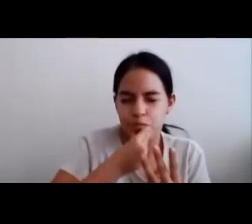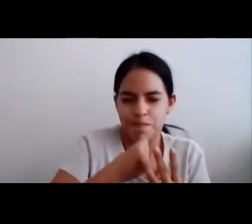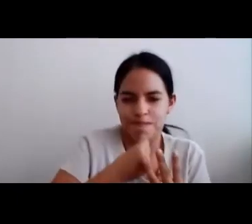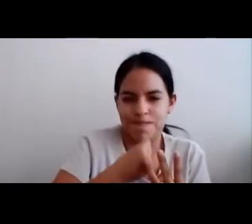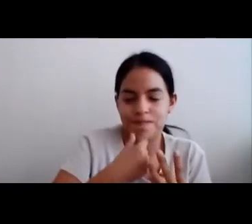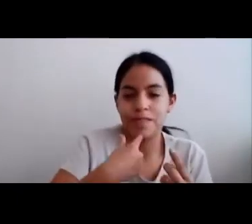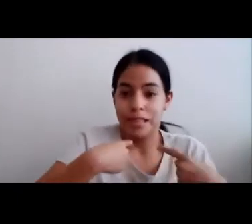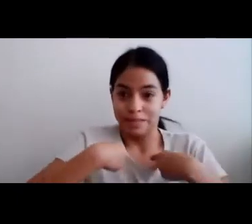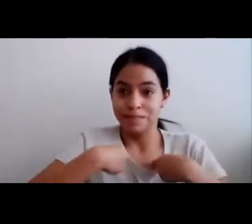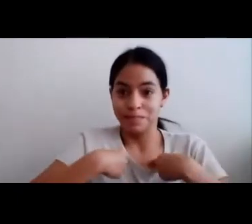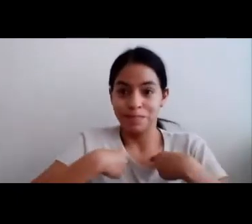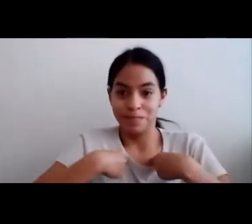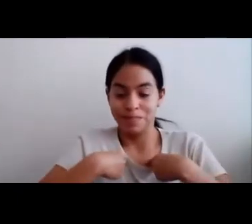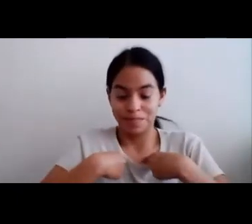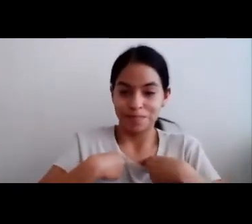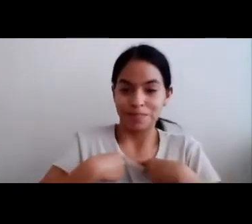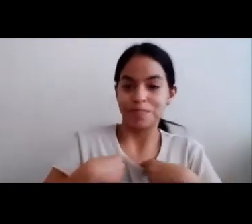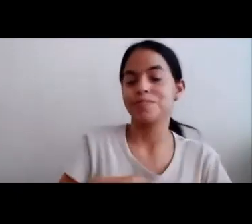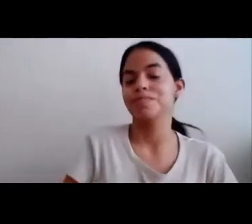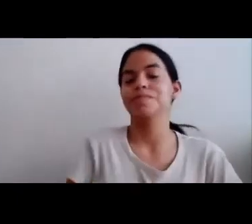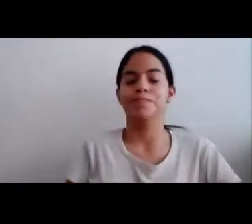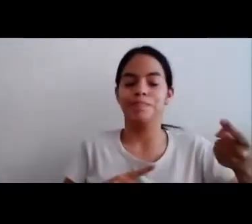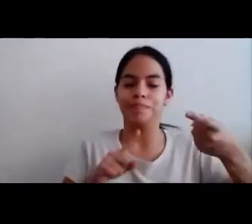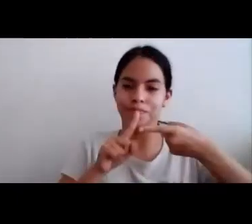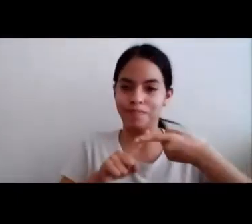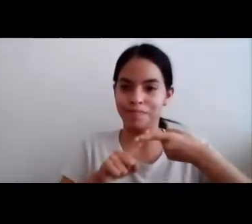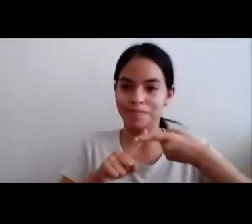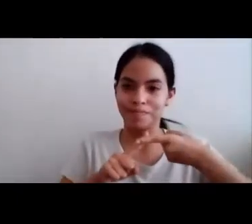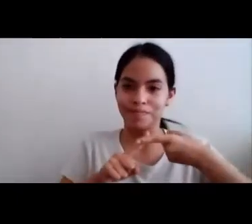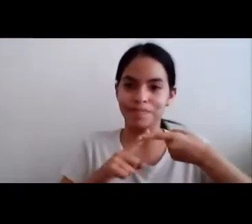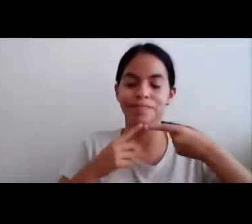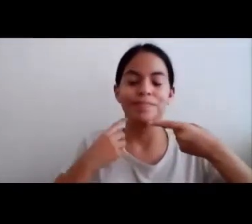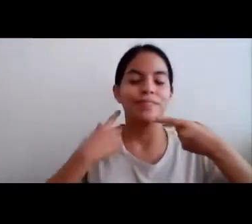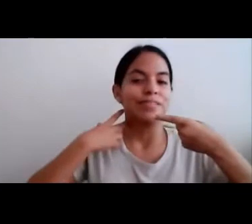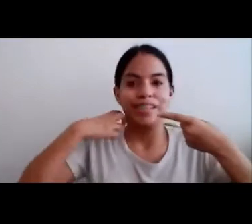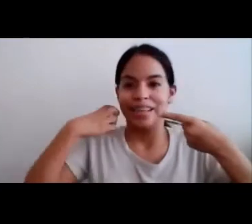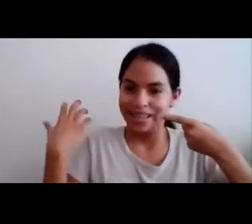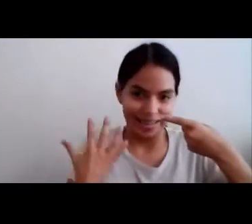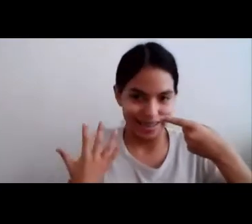La primera hada Le dijo Querida princesa